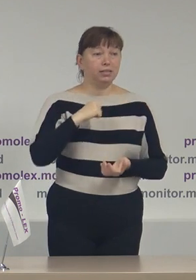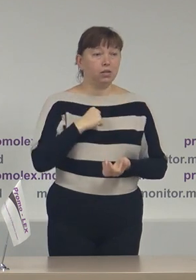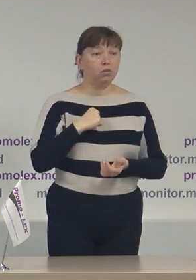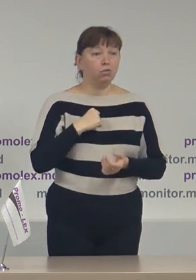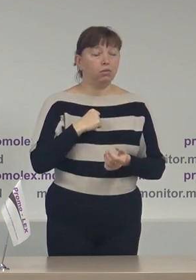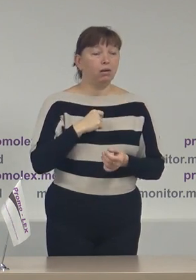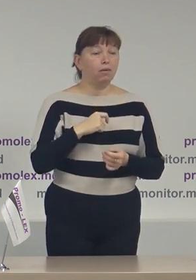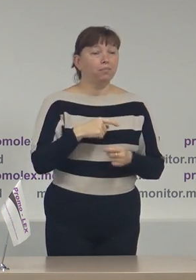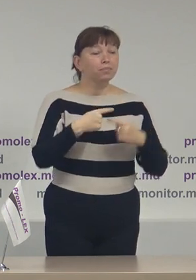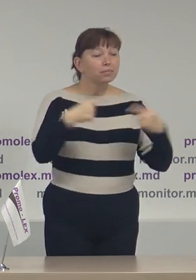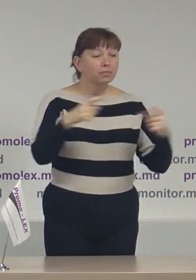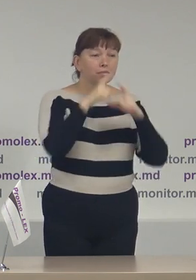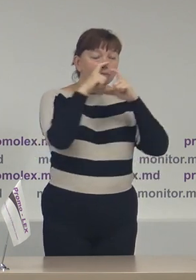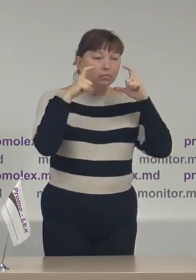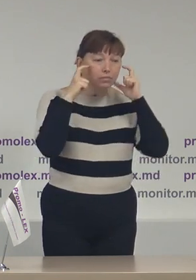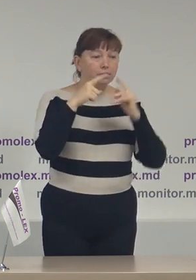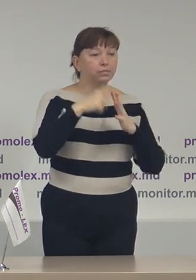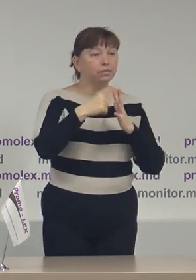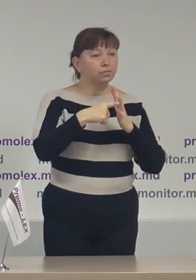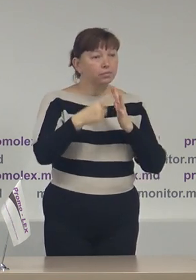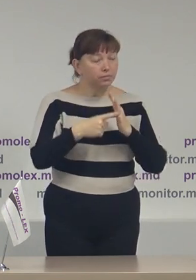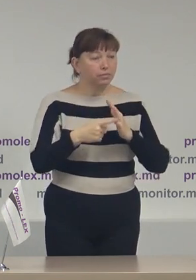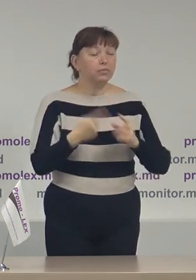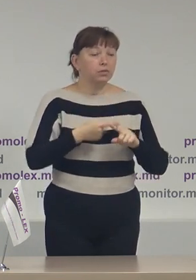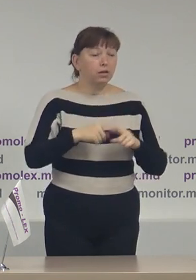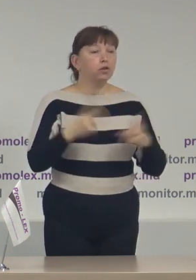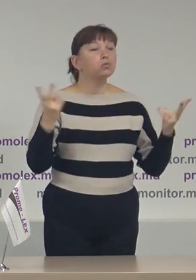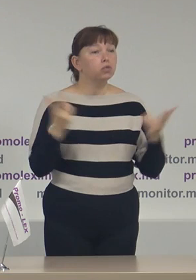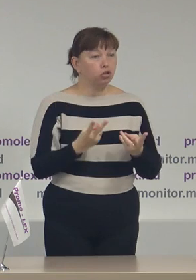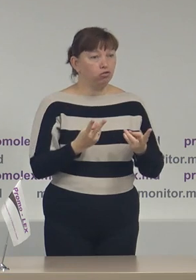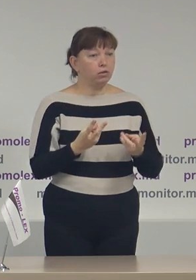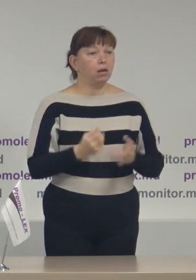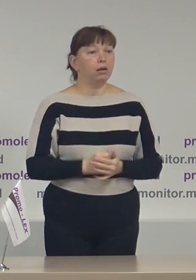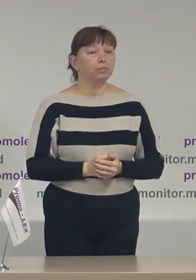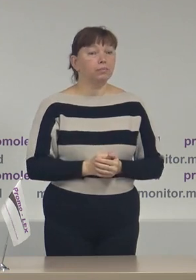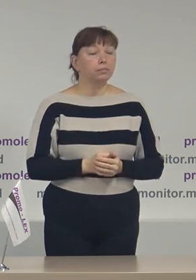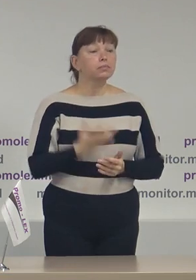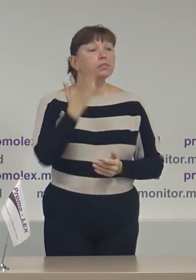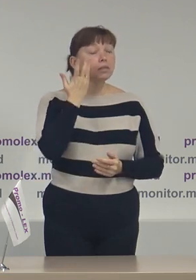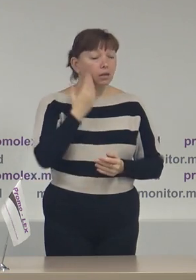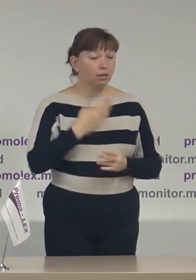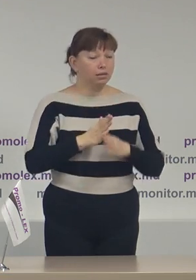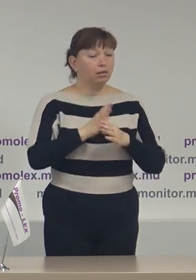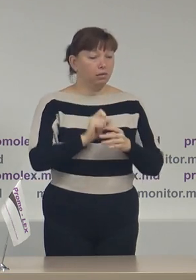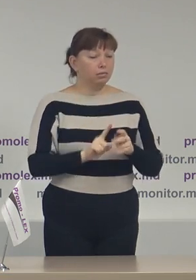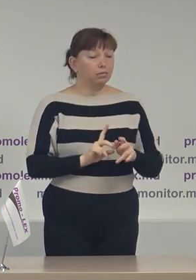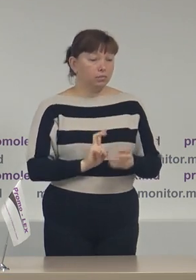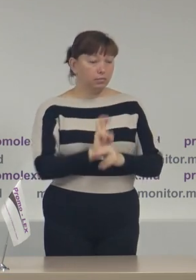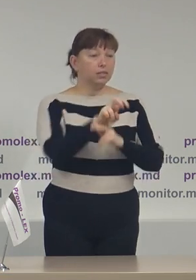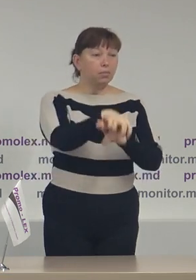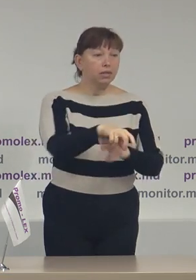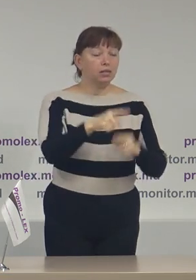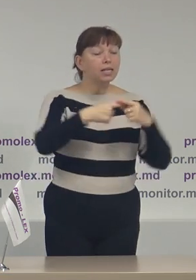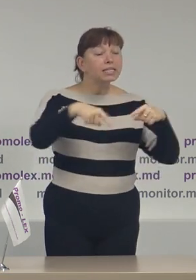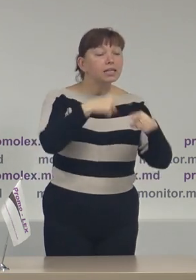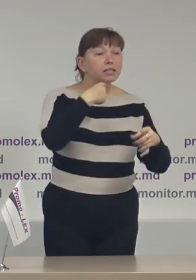acele materiale de protecție individuală care sunt necesare atunci când se prezintă în secție de votare